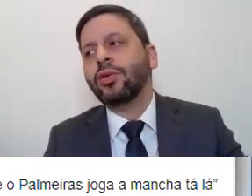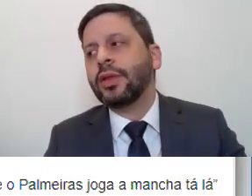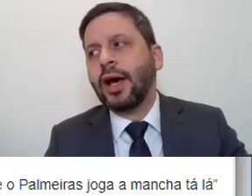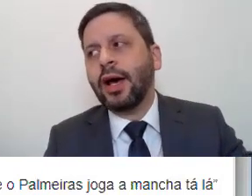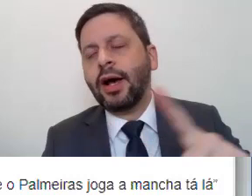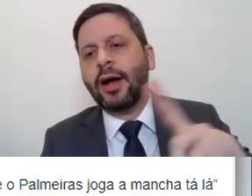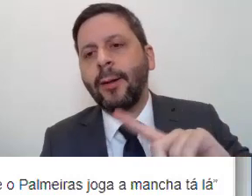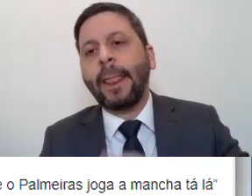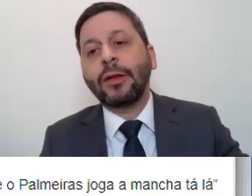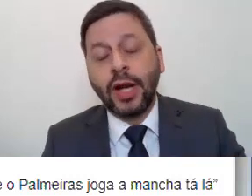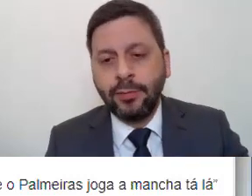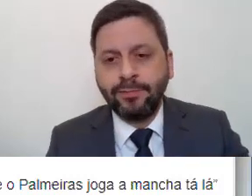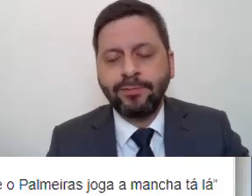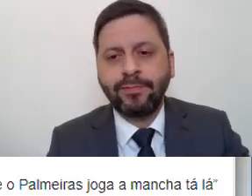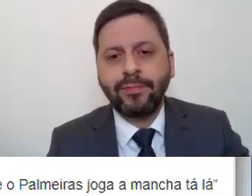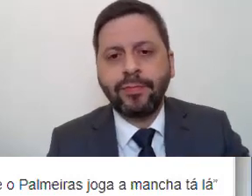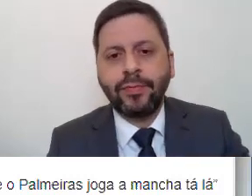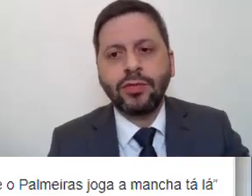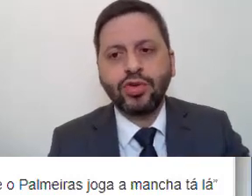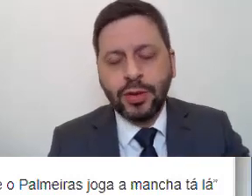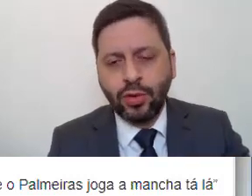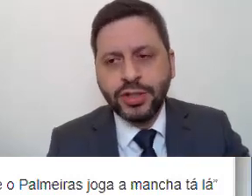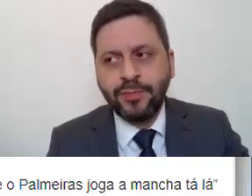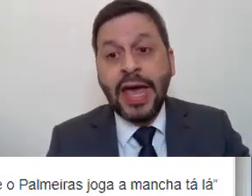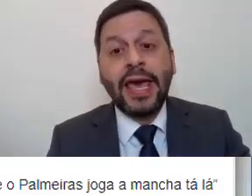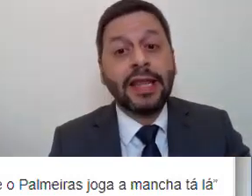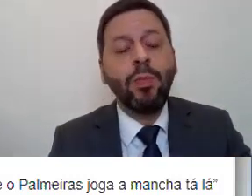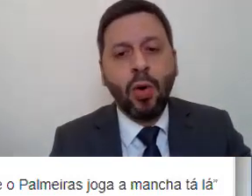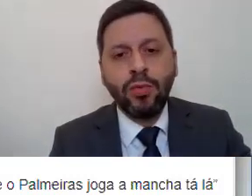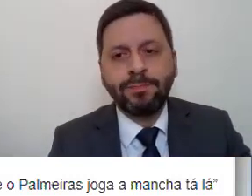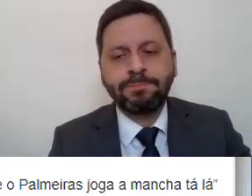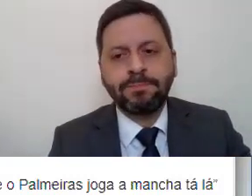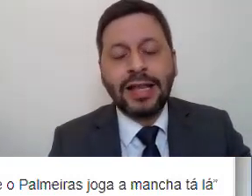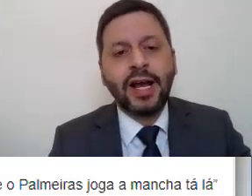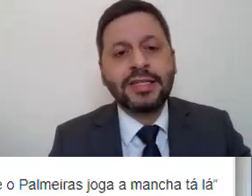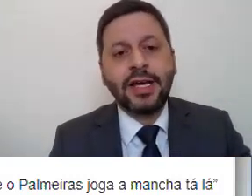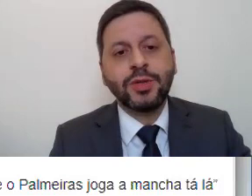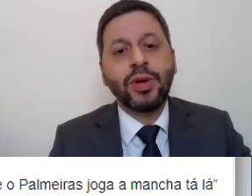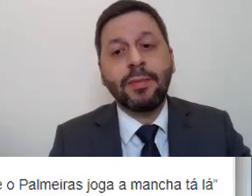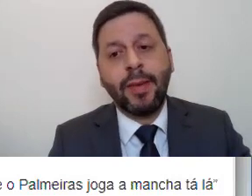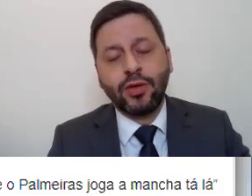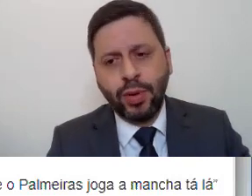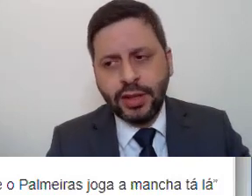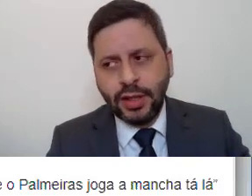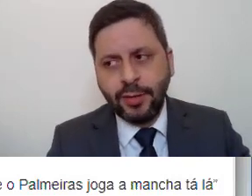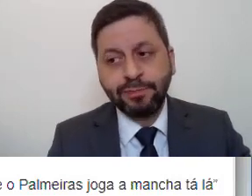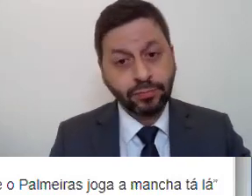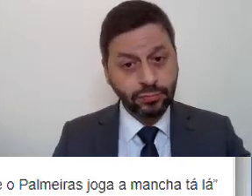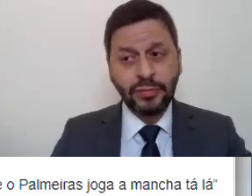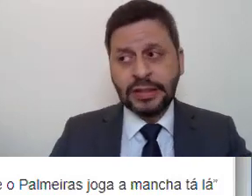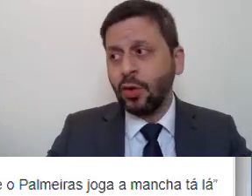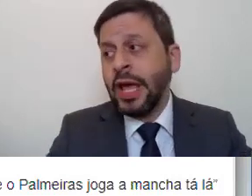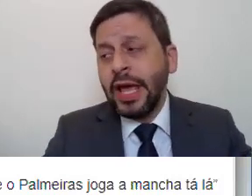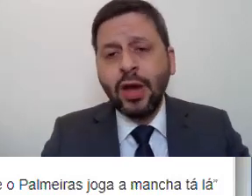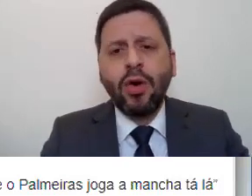dentro do trem, dentro dos metrôs, que é a Delcon, a Delegacia de Polícia Metropolitana.